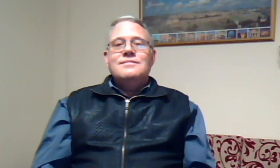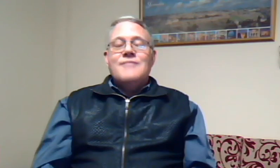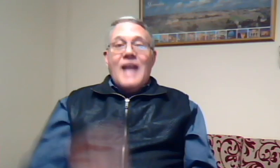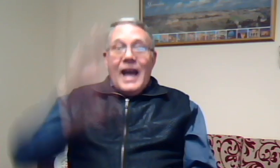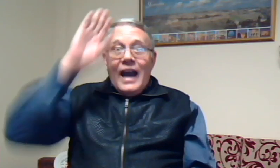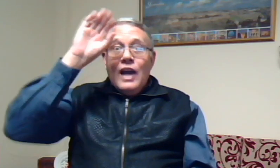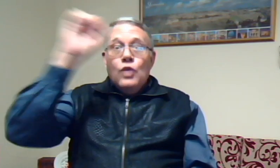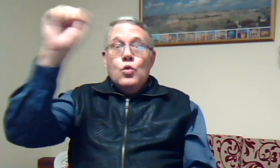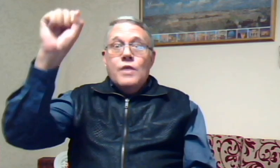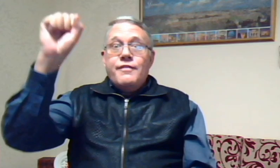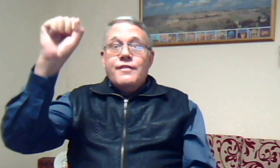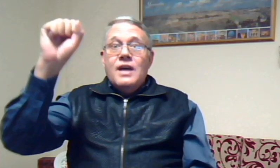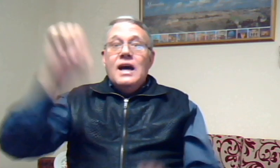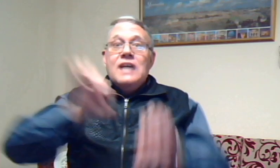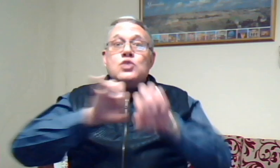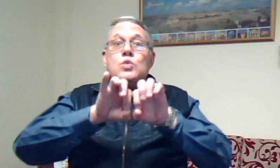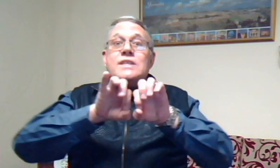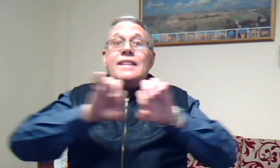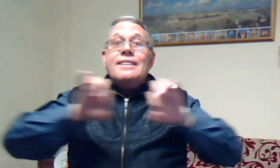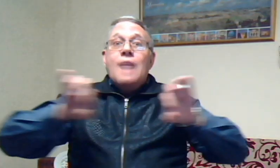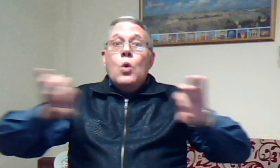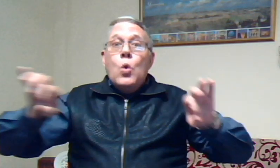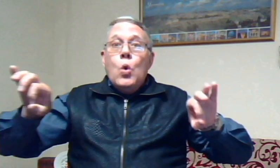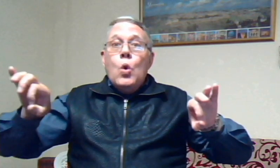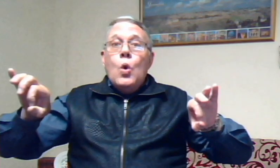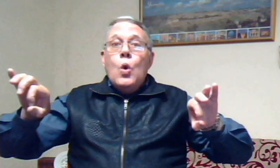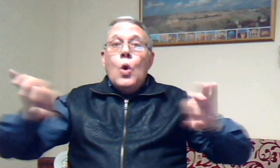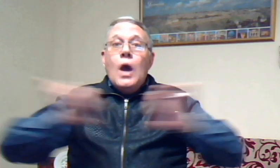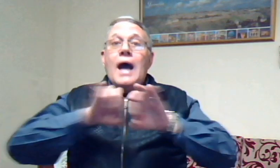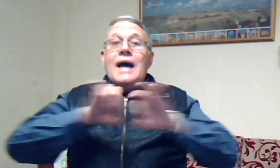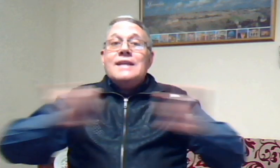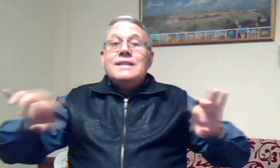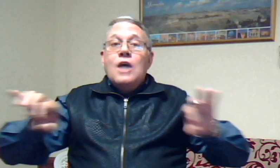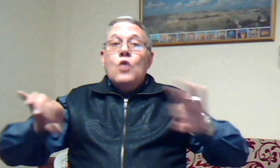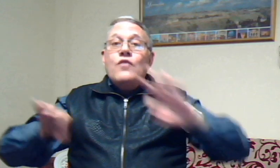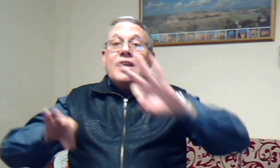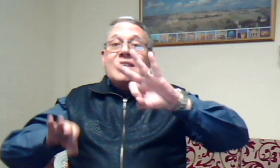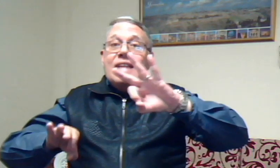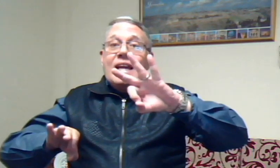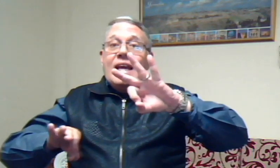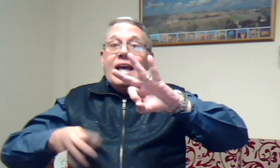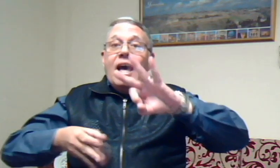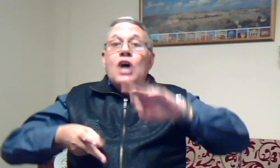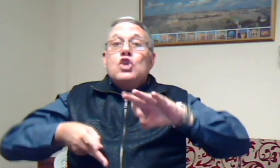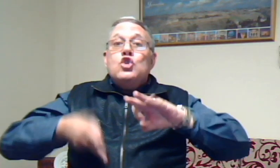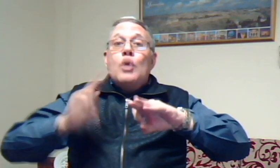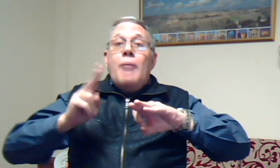geloof is soos een touw een touw wat drie dubbel